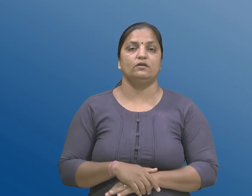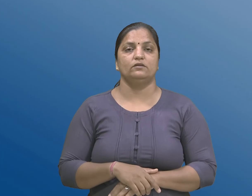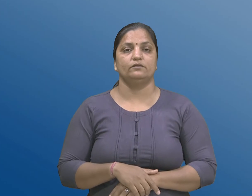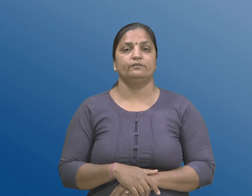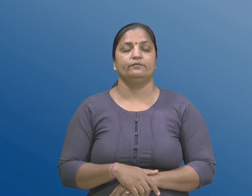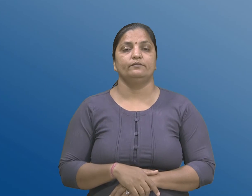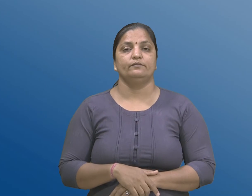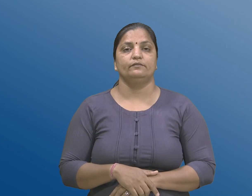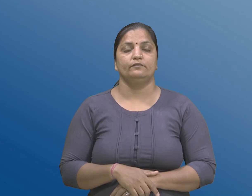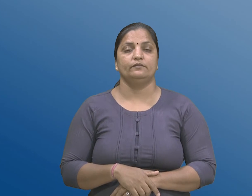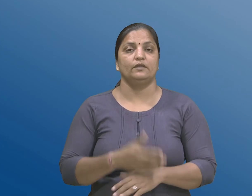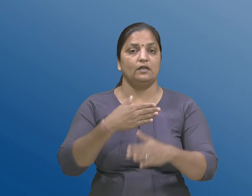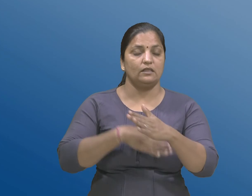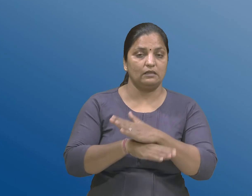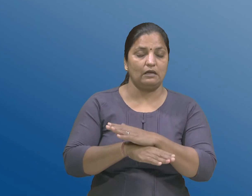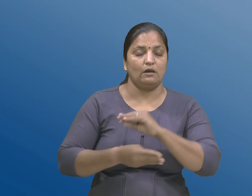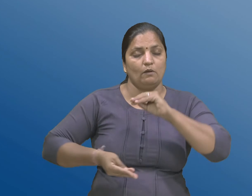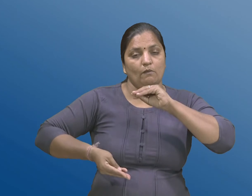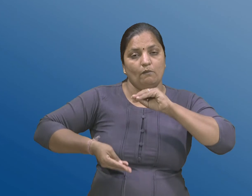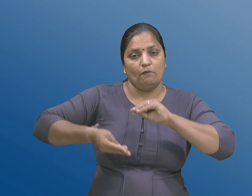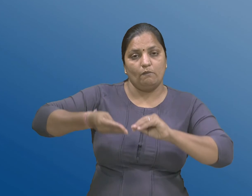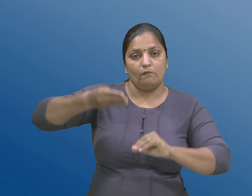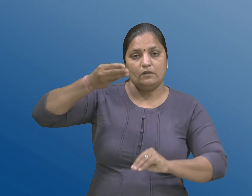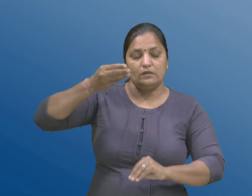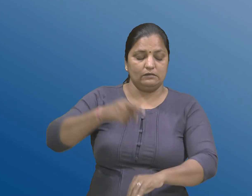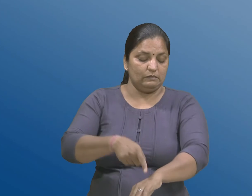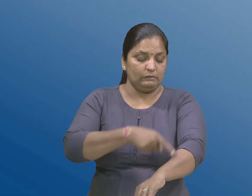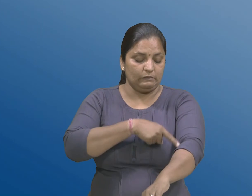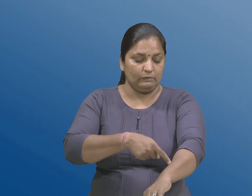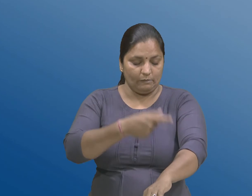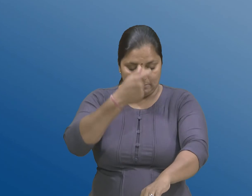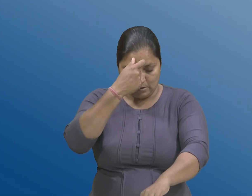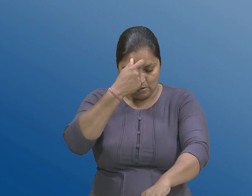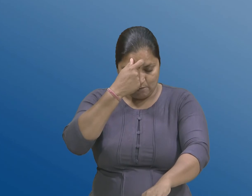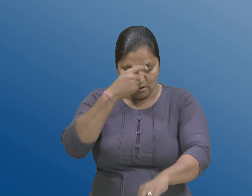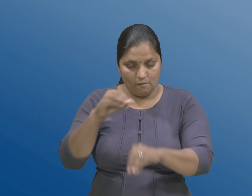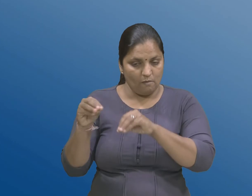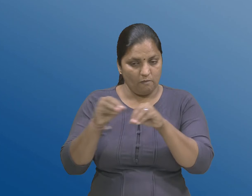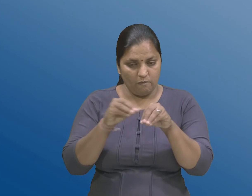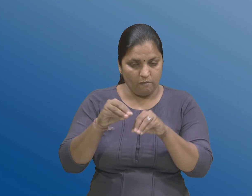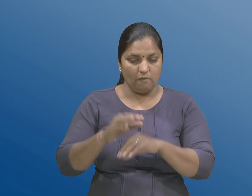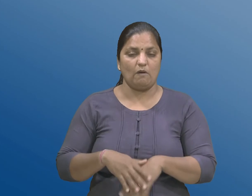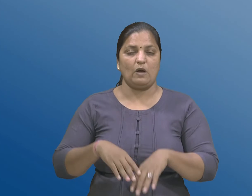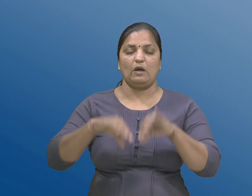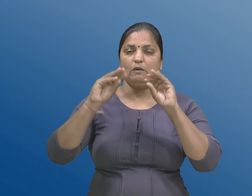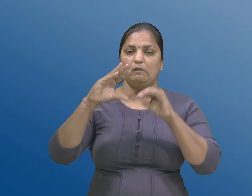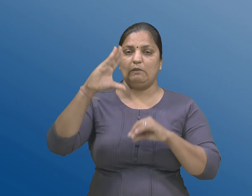तेने वकरता जता अस्तितंत्रना स्नायो नी नबलाई स्नायो ना प्रोटीन मा